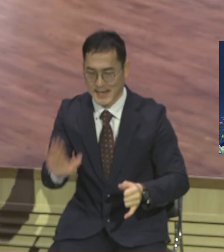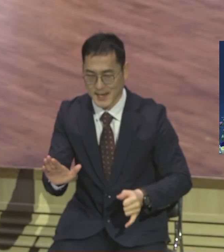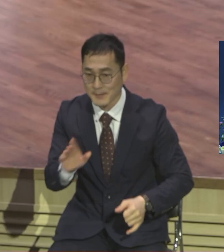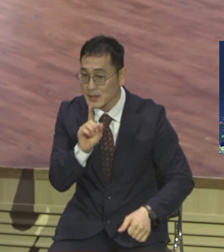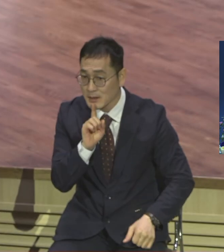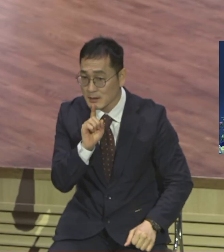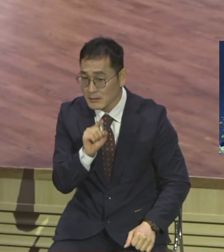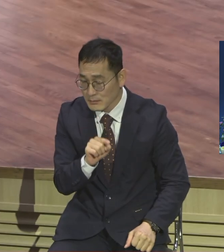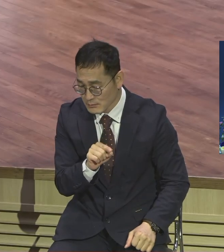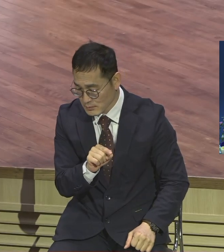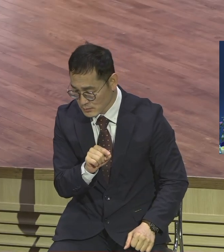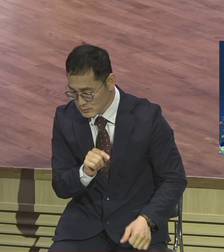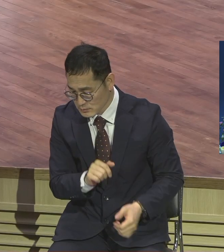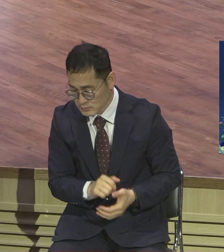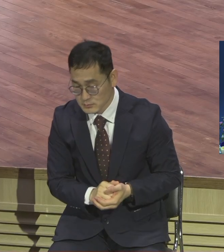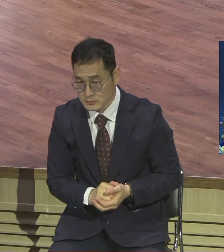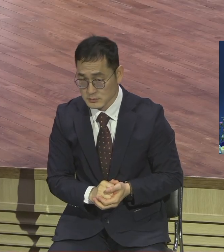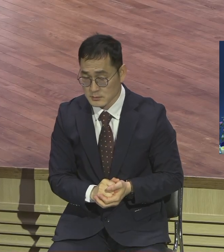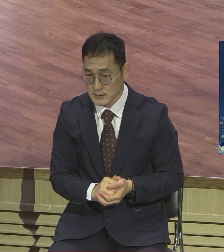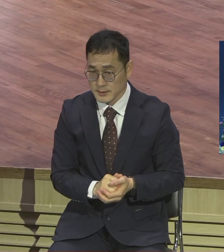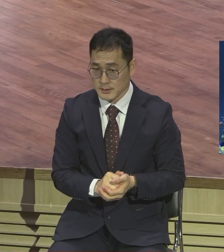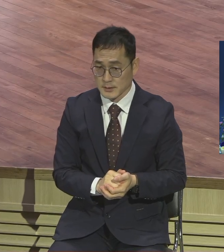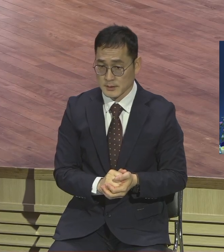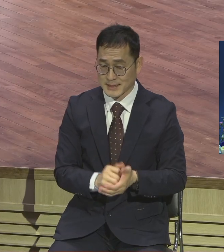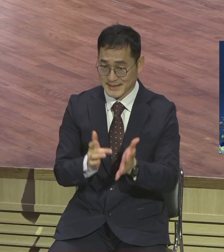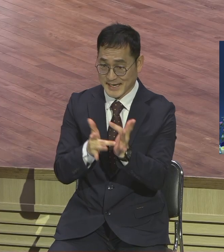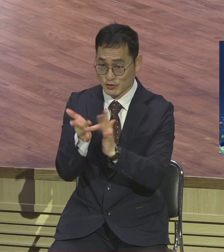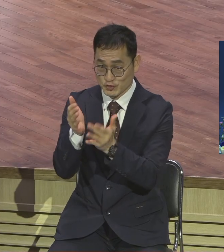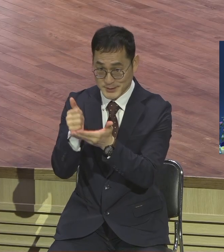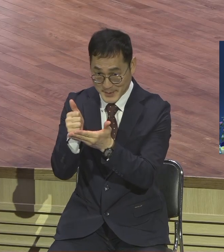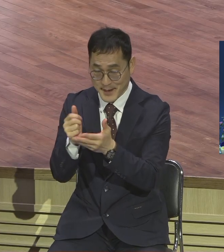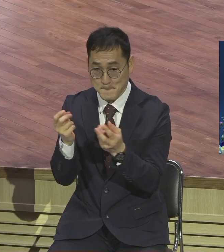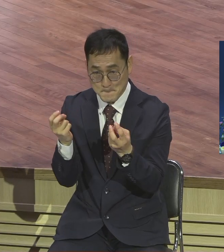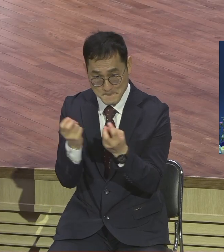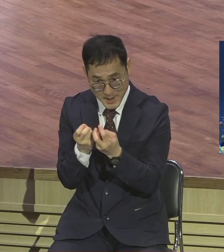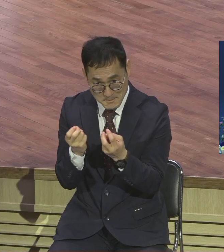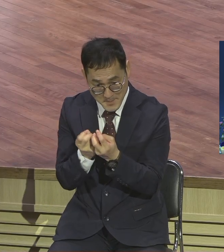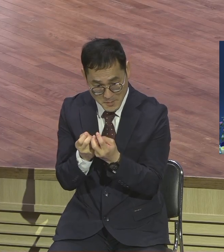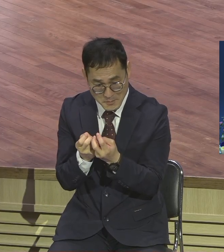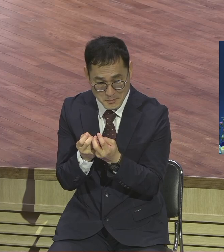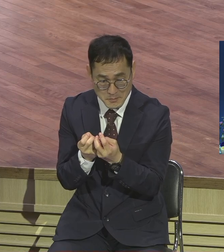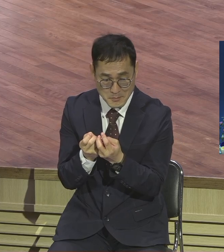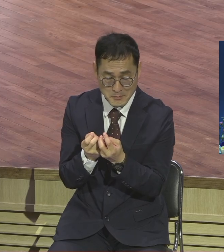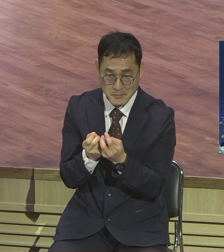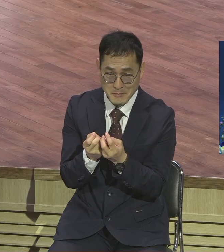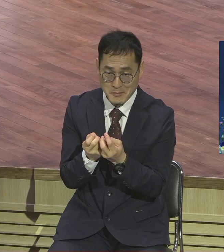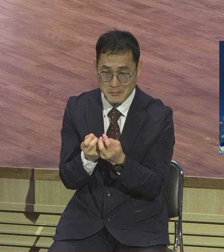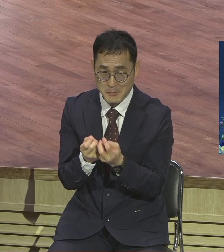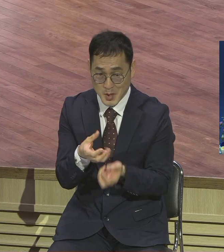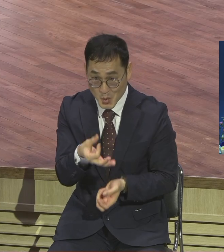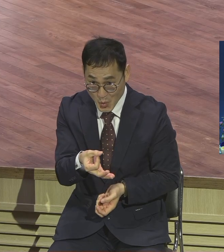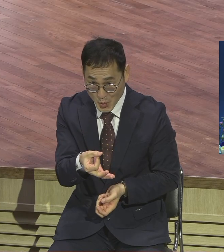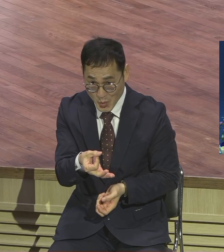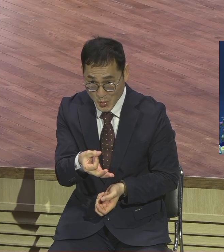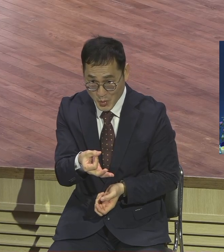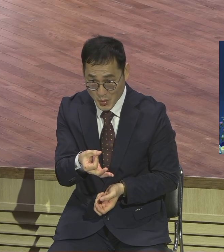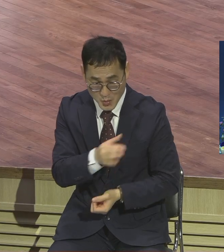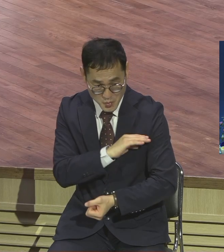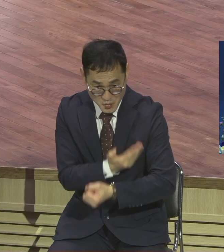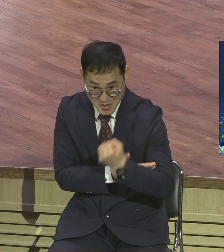로버트 콜만의 말이에요. 예수님의 방법은 다른 게 아니야 다른 백이 아니고 돈이 아니고 권리가 아니라 예수님의